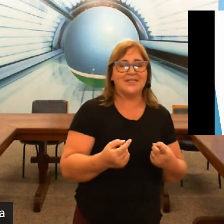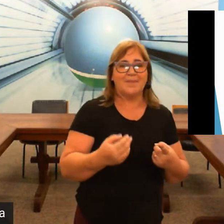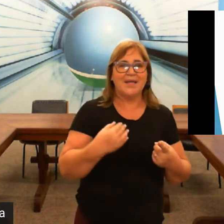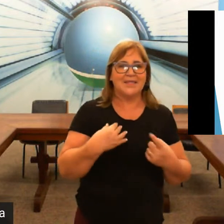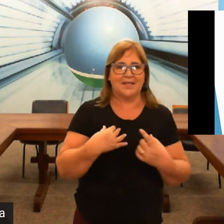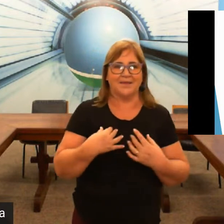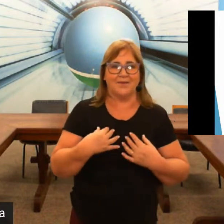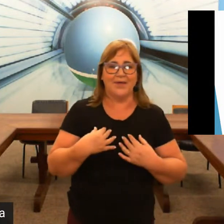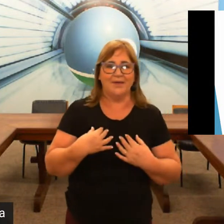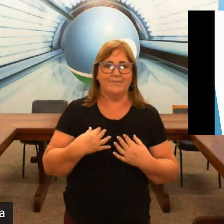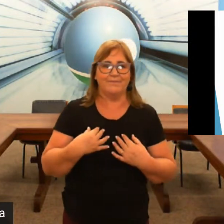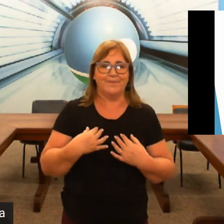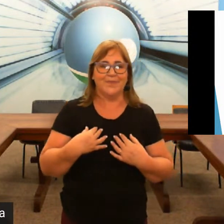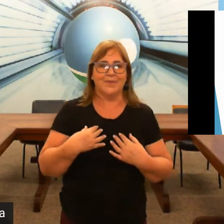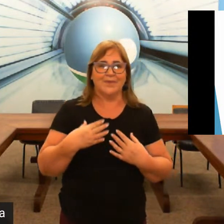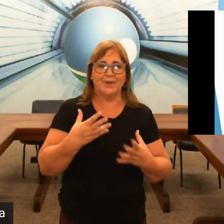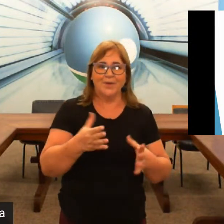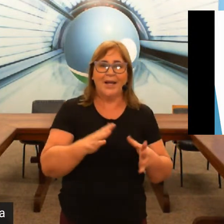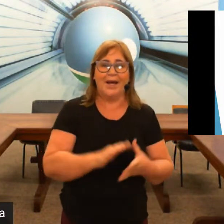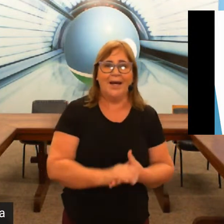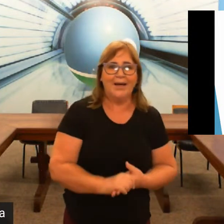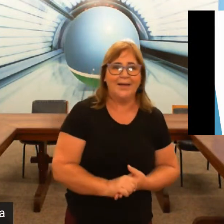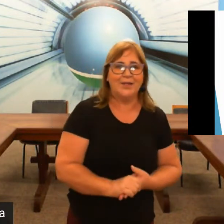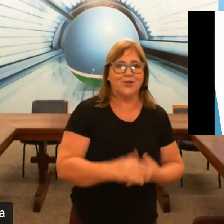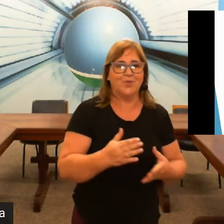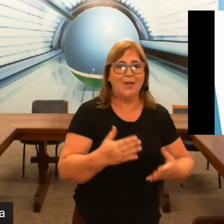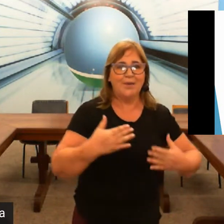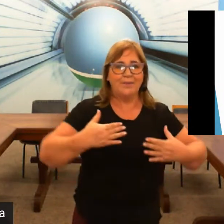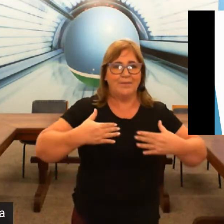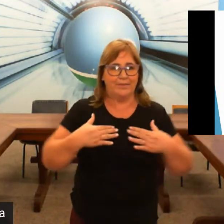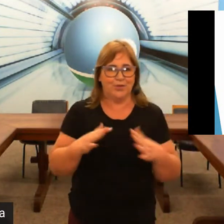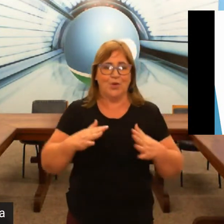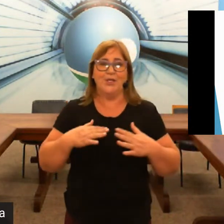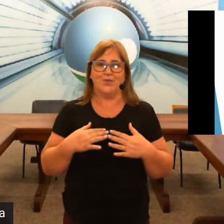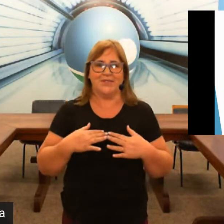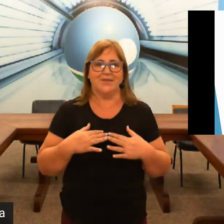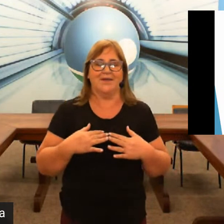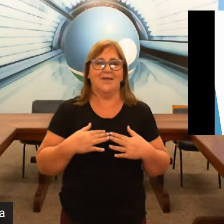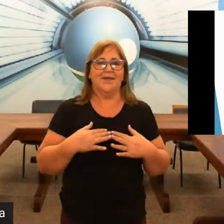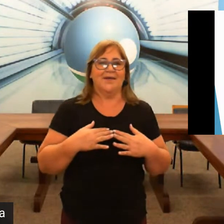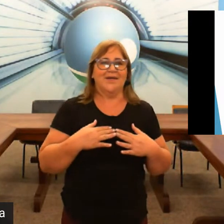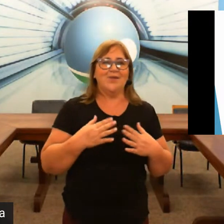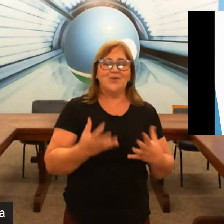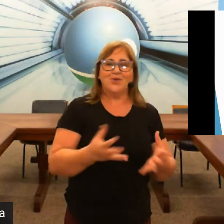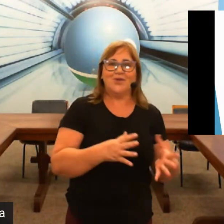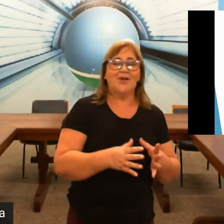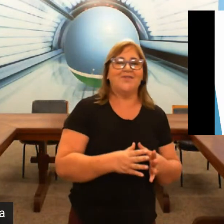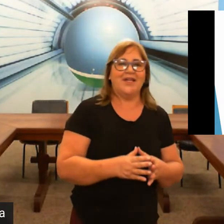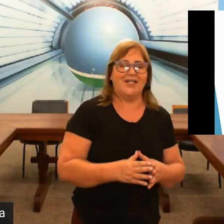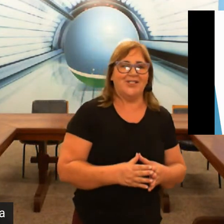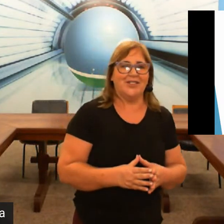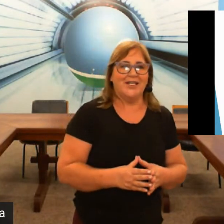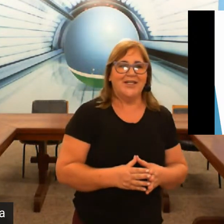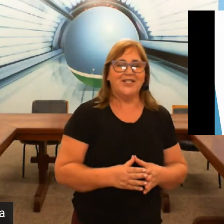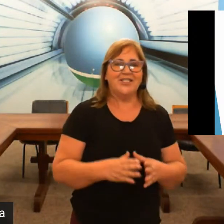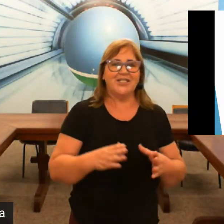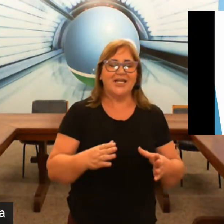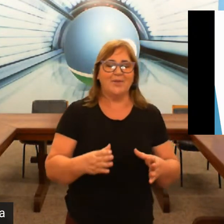se apresenta né olá tudo bem eu sou a Ilse e no surdo não é diferente e a gente tem que